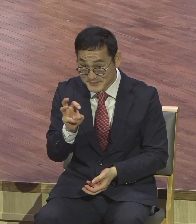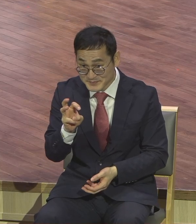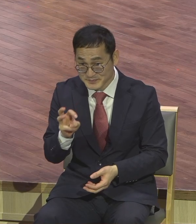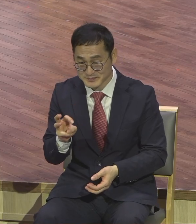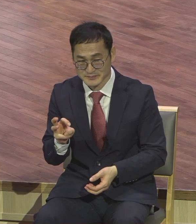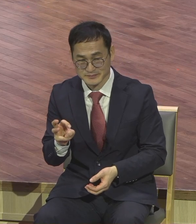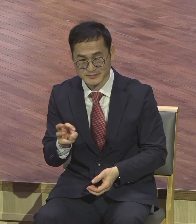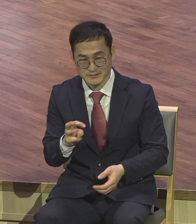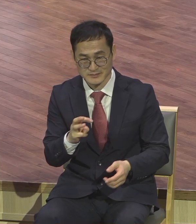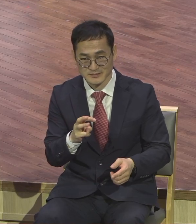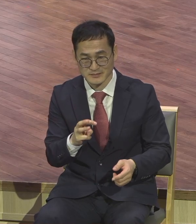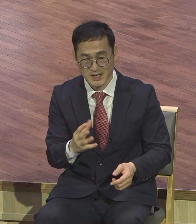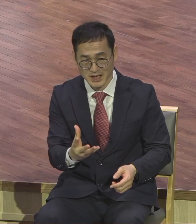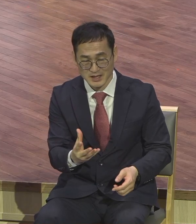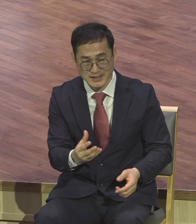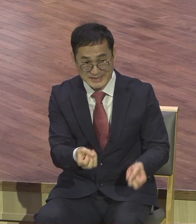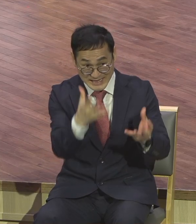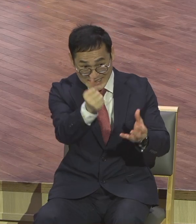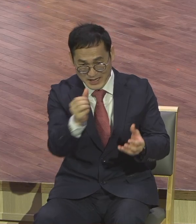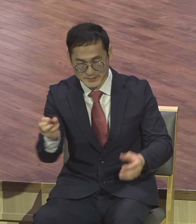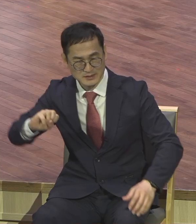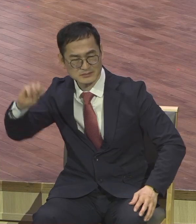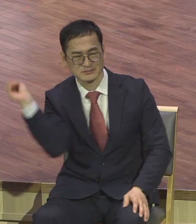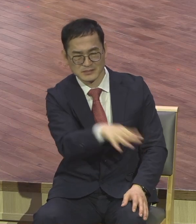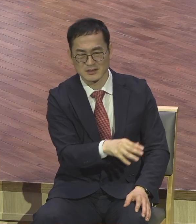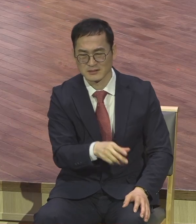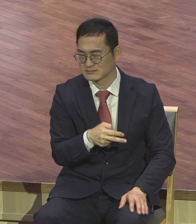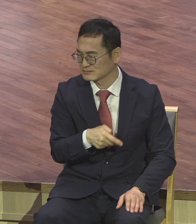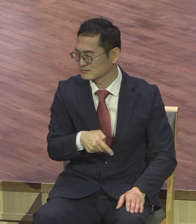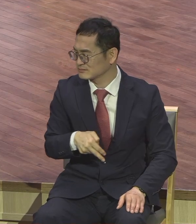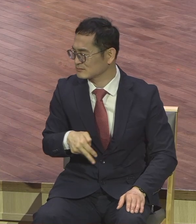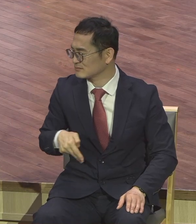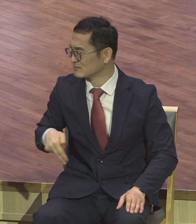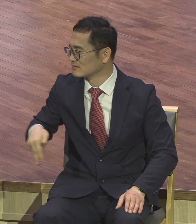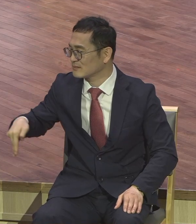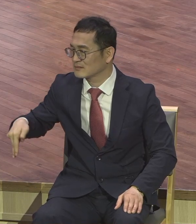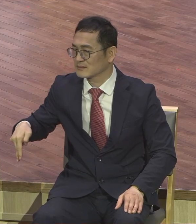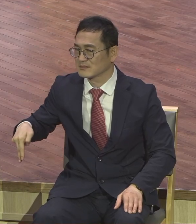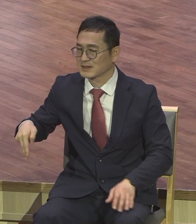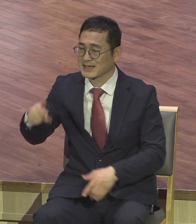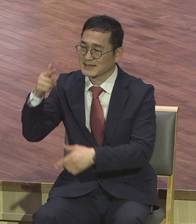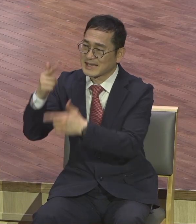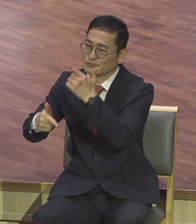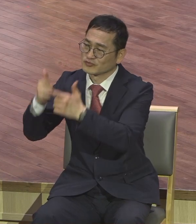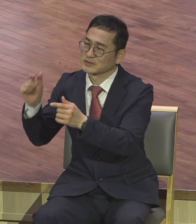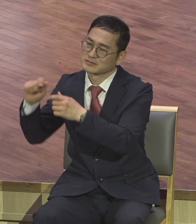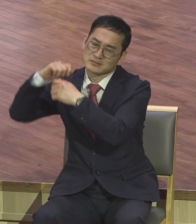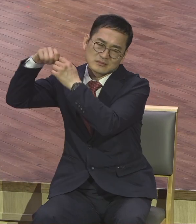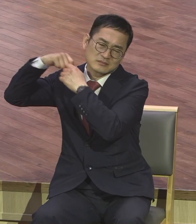대세상 달리에 던져버리고 뛰쳐나가 나무에 목매 자살을 했어요.